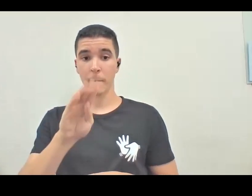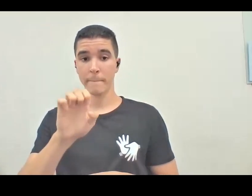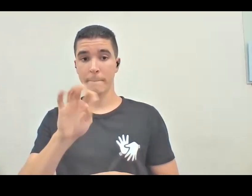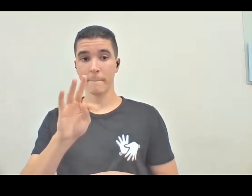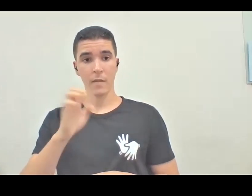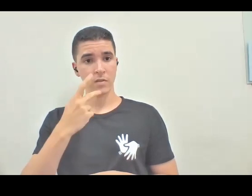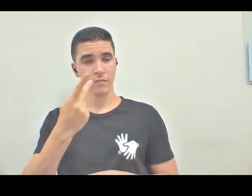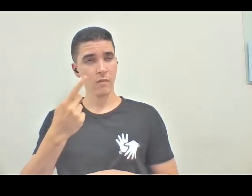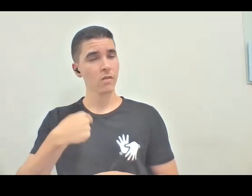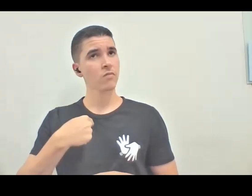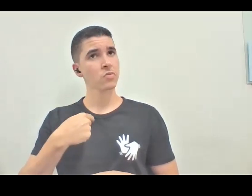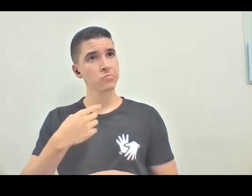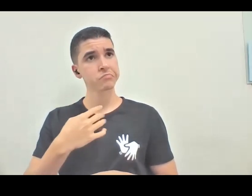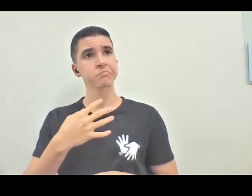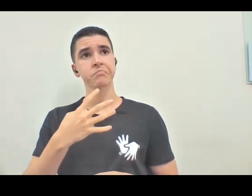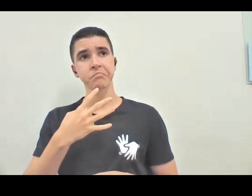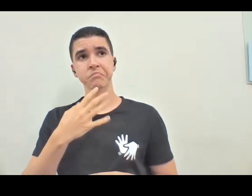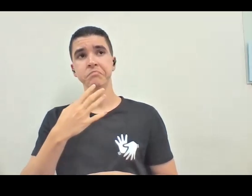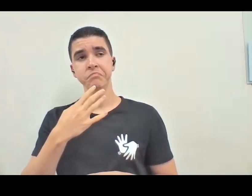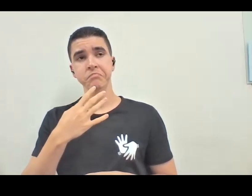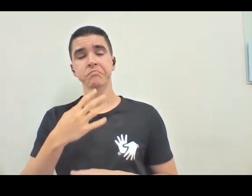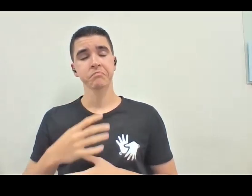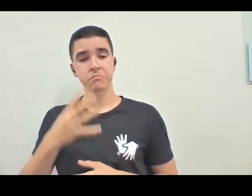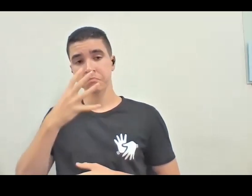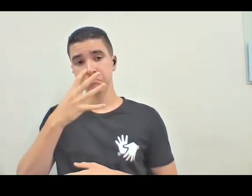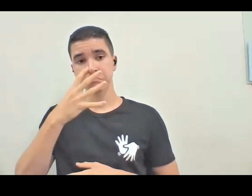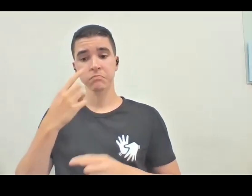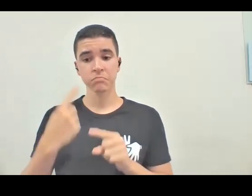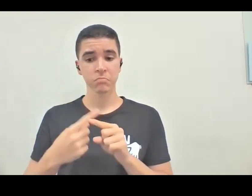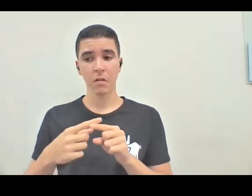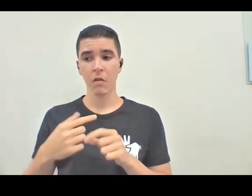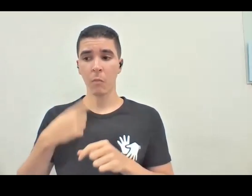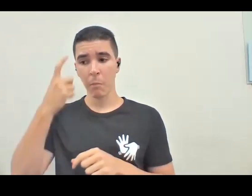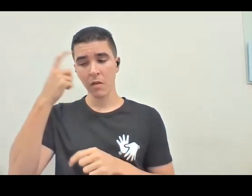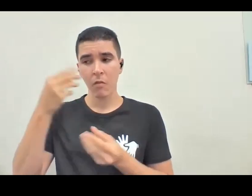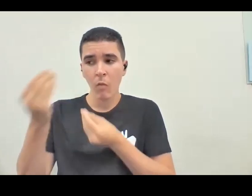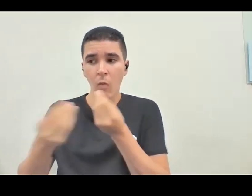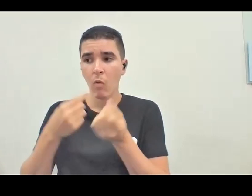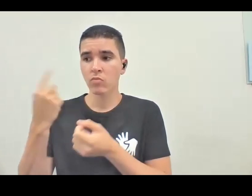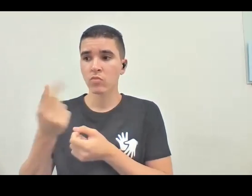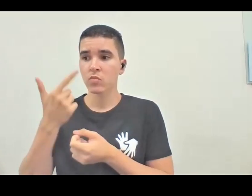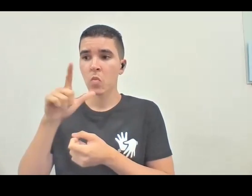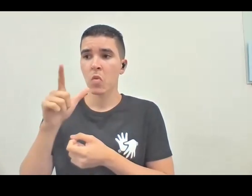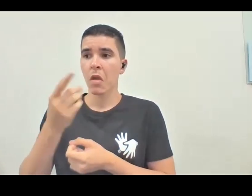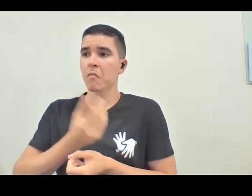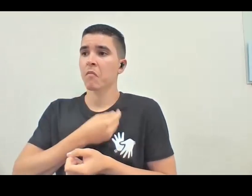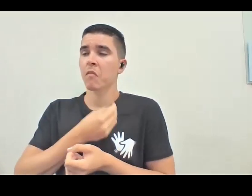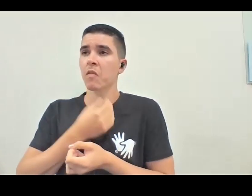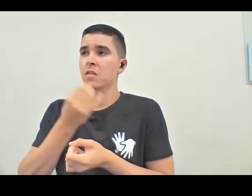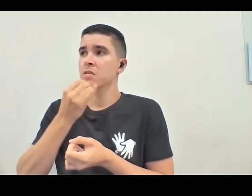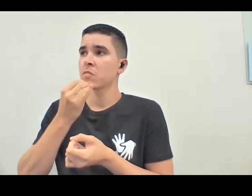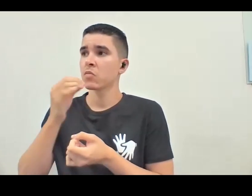como que a gente rapidamente, aliás, como que a gente sobrevive como museu, como uma estrutura